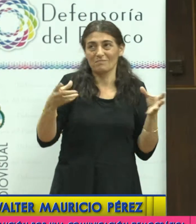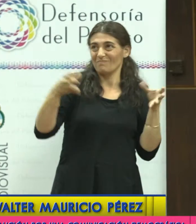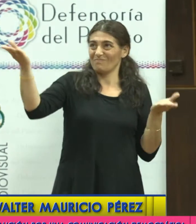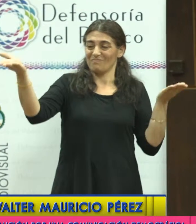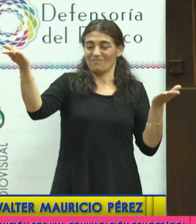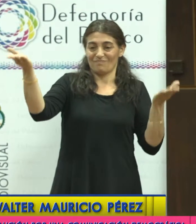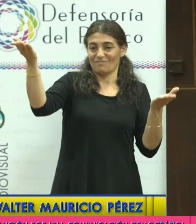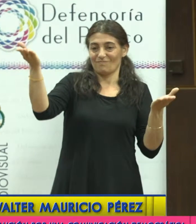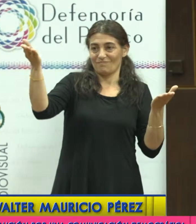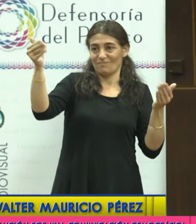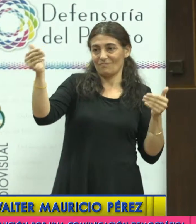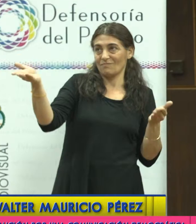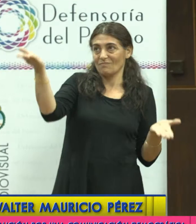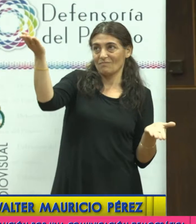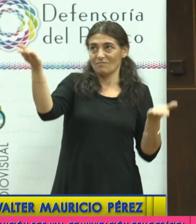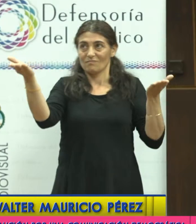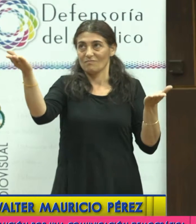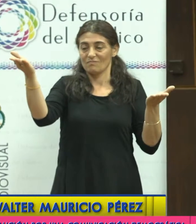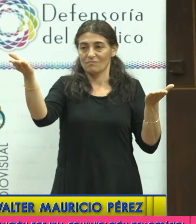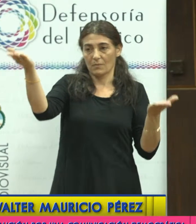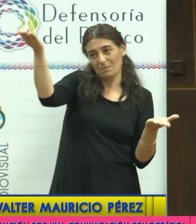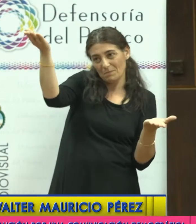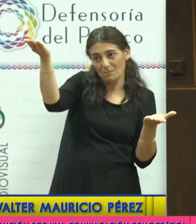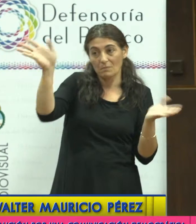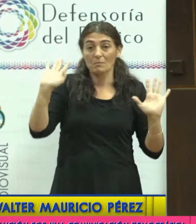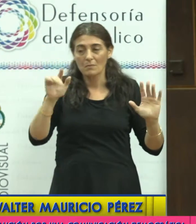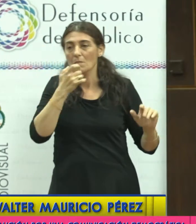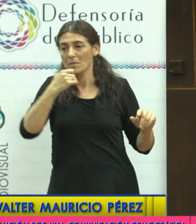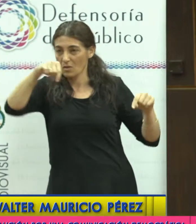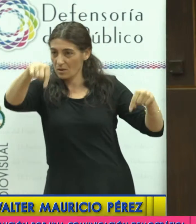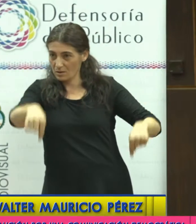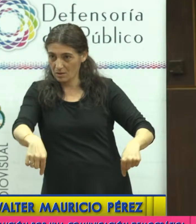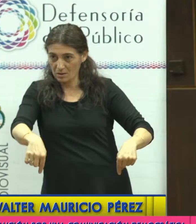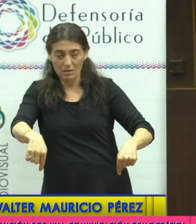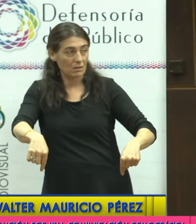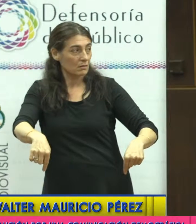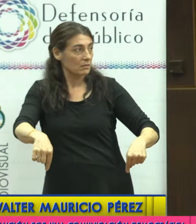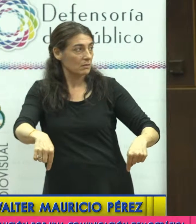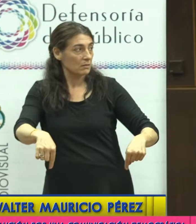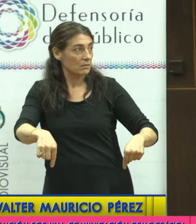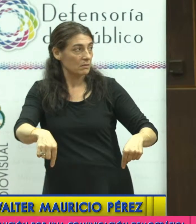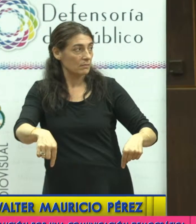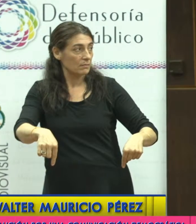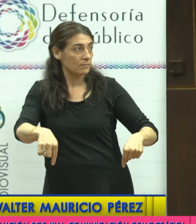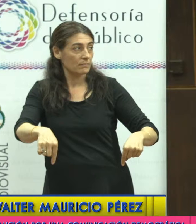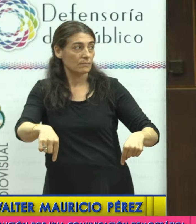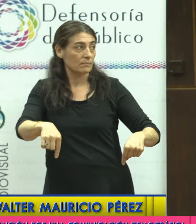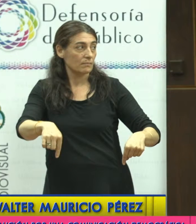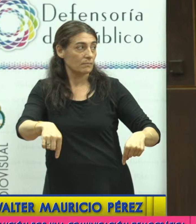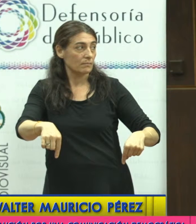pocas aspiraciones de parecersele, pero para nosotros en Mendoza es parte de esa